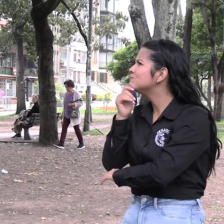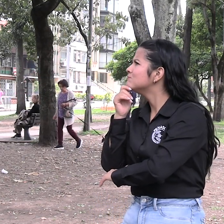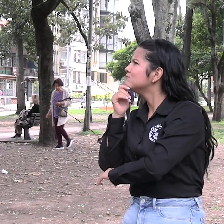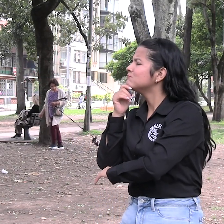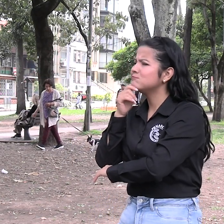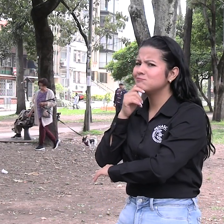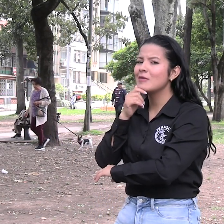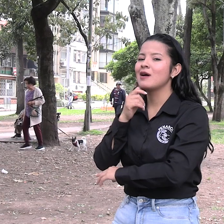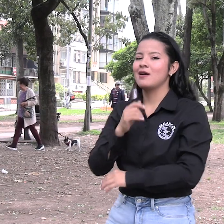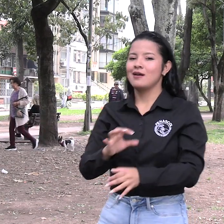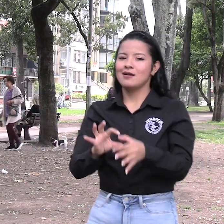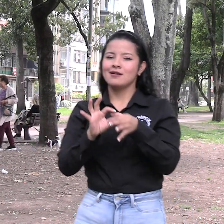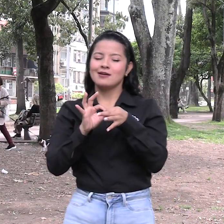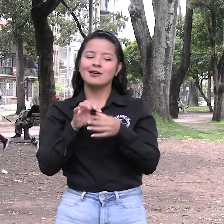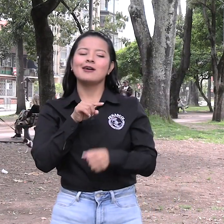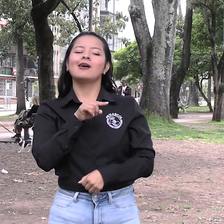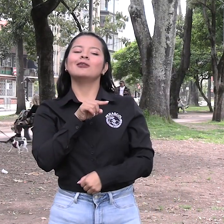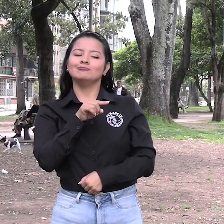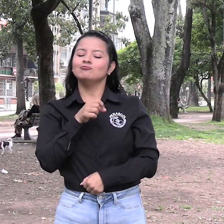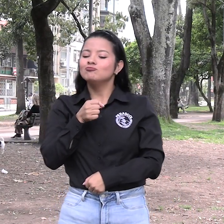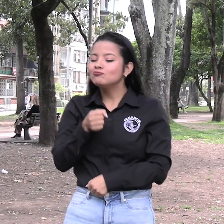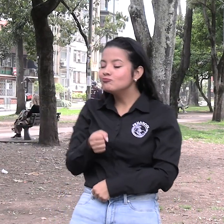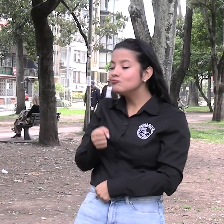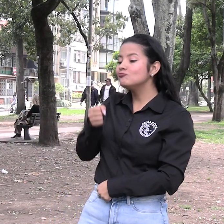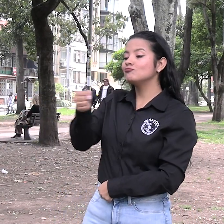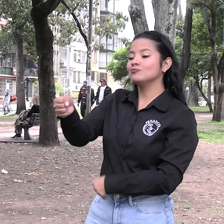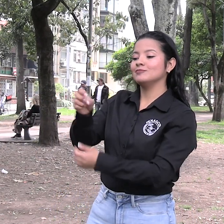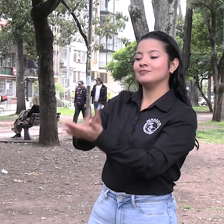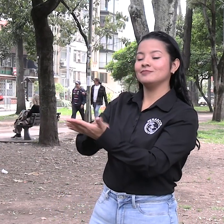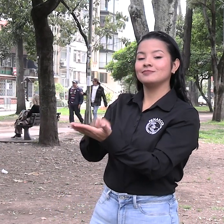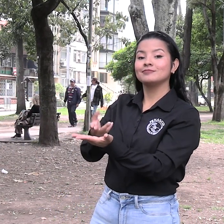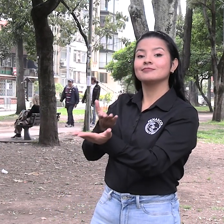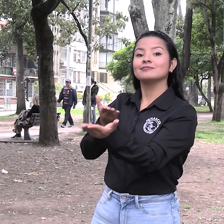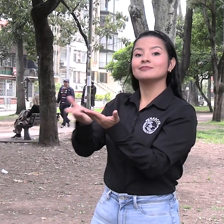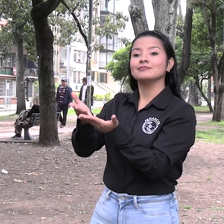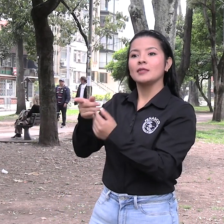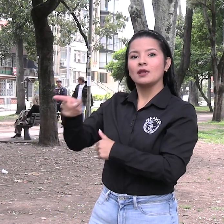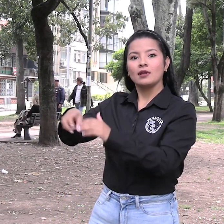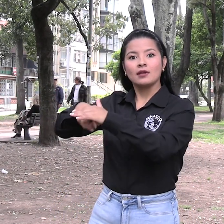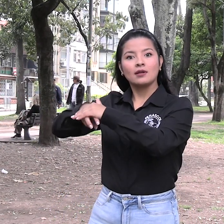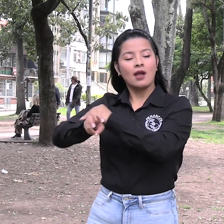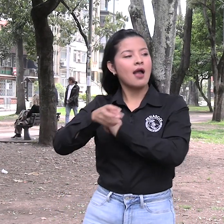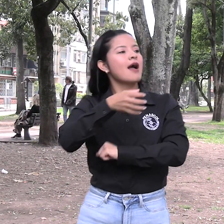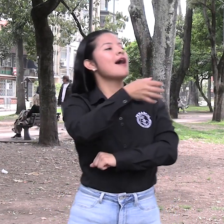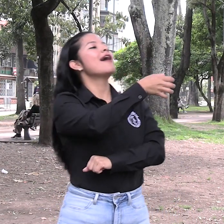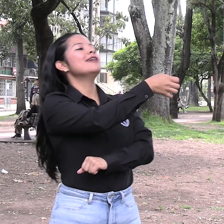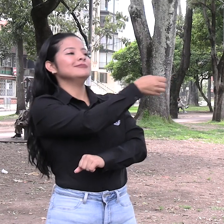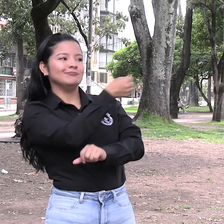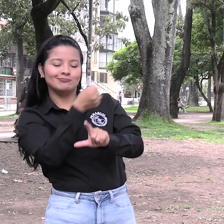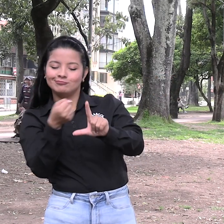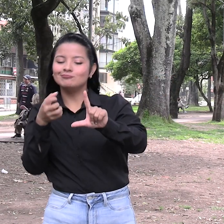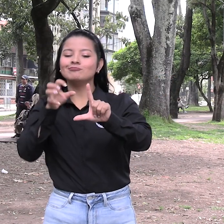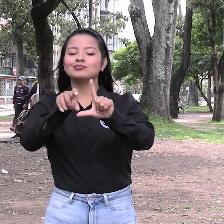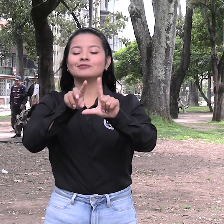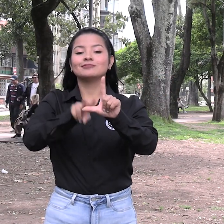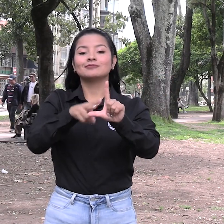noticias. FENASCOL provee servicios de interpretación idóneos en lengua de señas colombiana